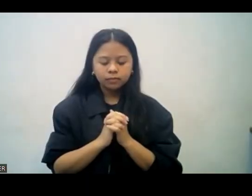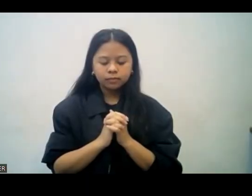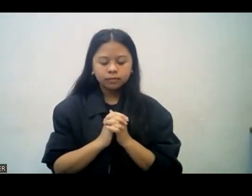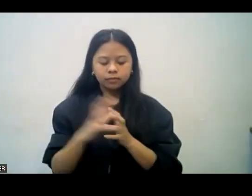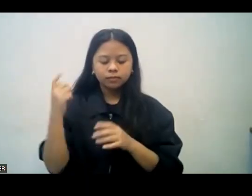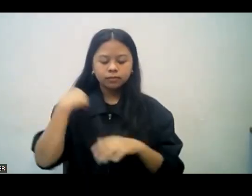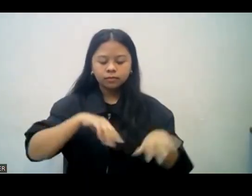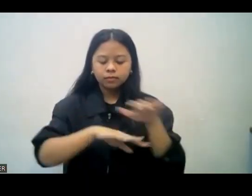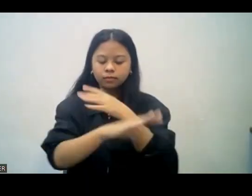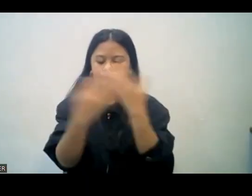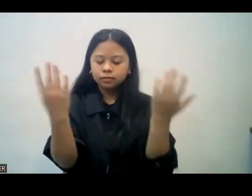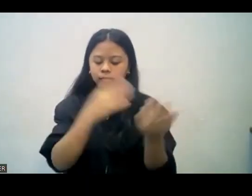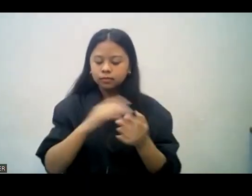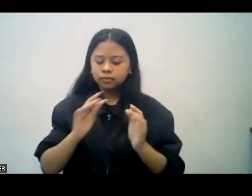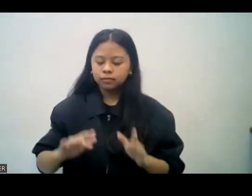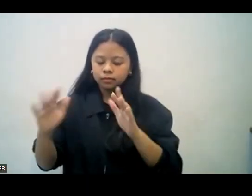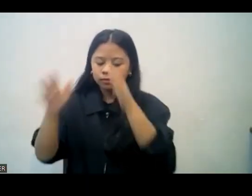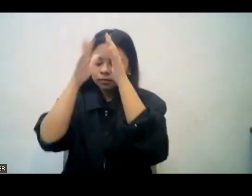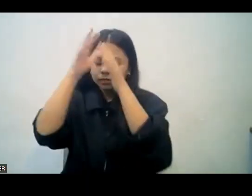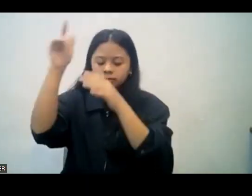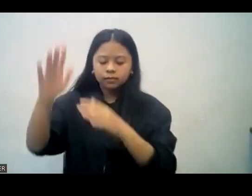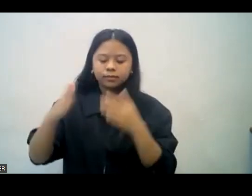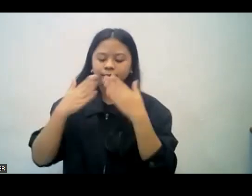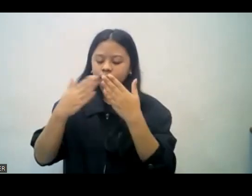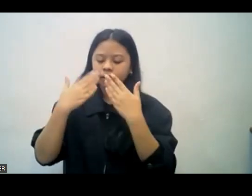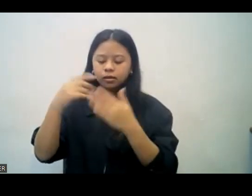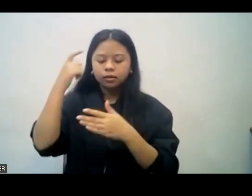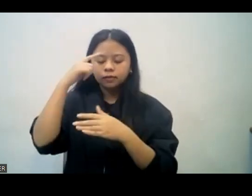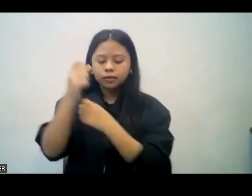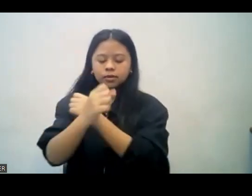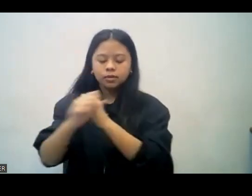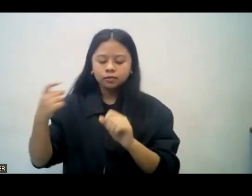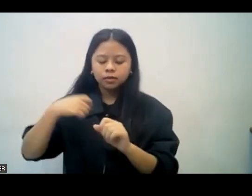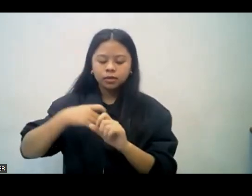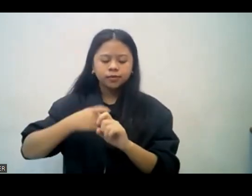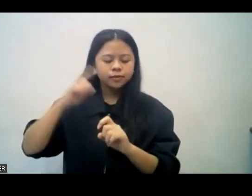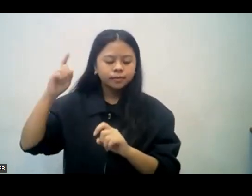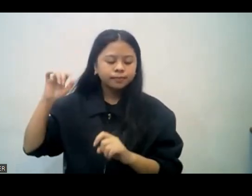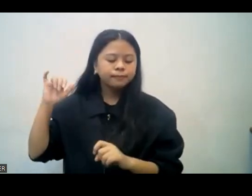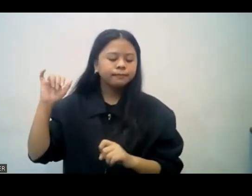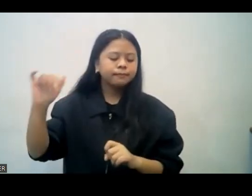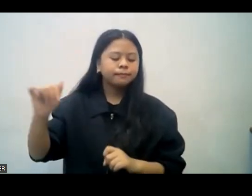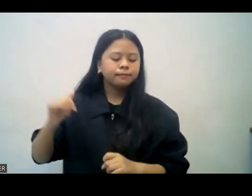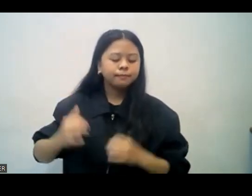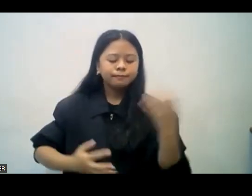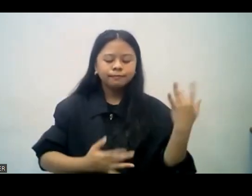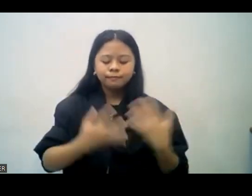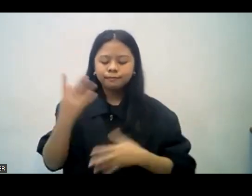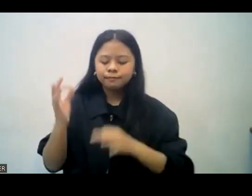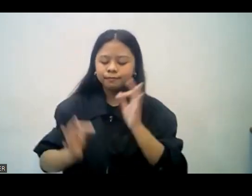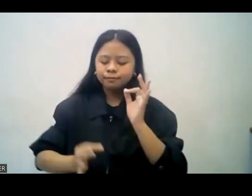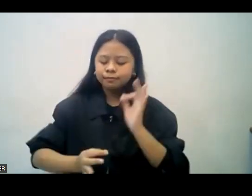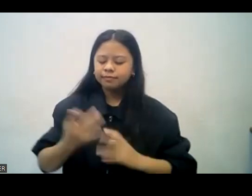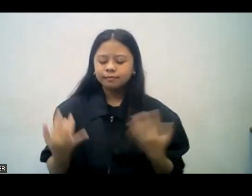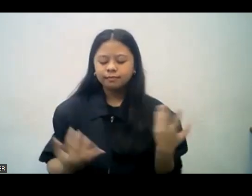Our heavenly and merciful Father God, thank you for saving us from eternal condemnation. Aman naming Diyos na nasa langit ng mabagin,